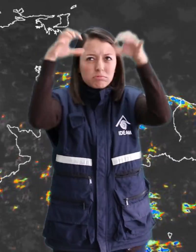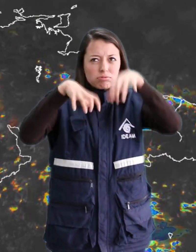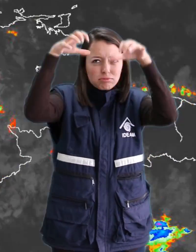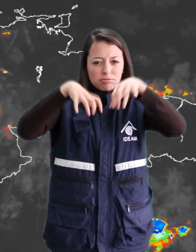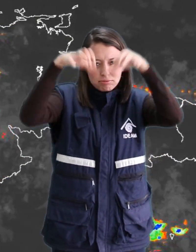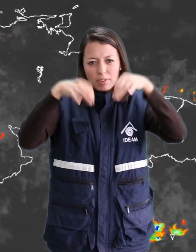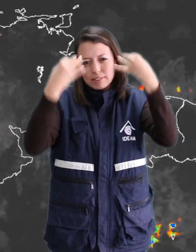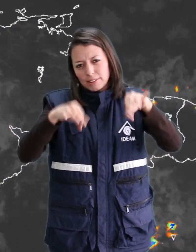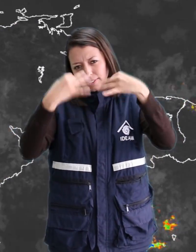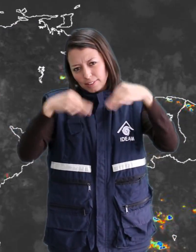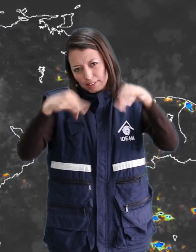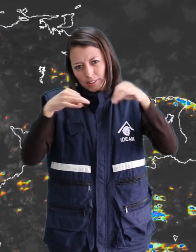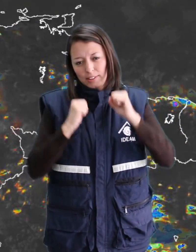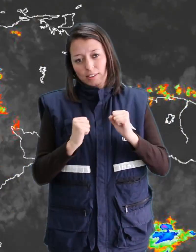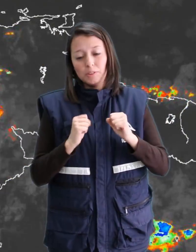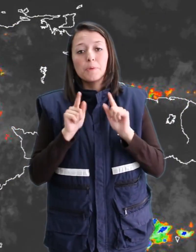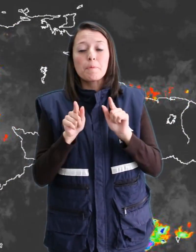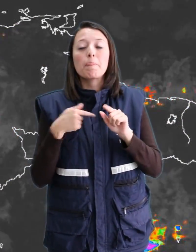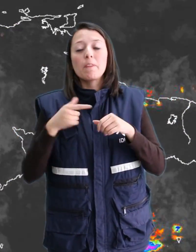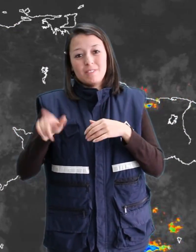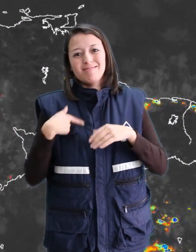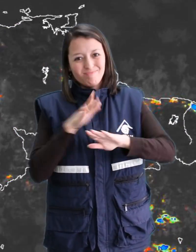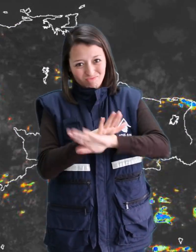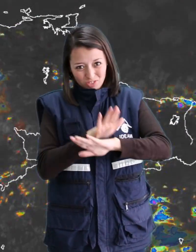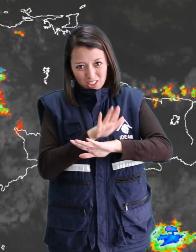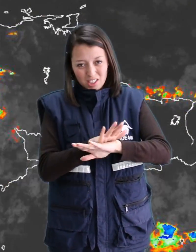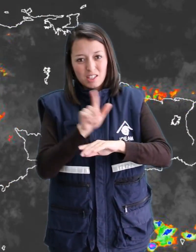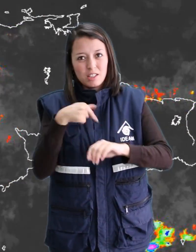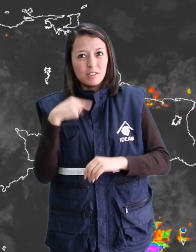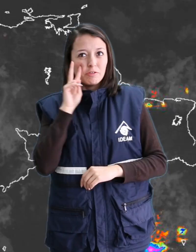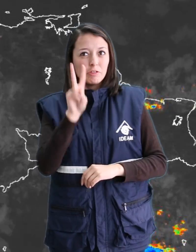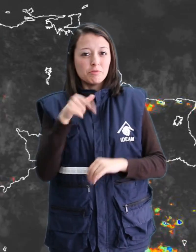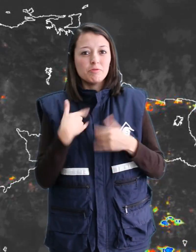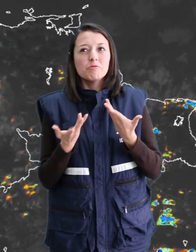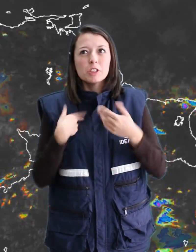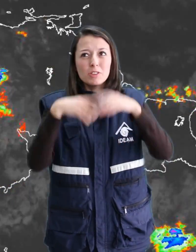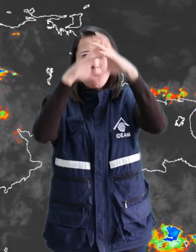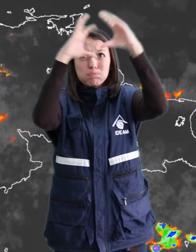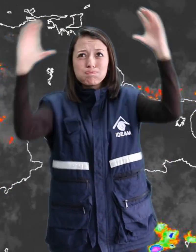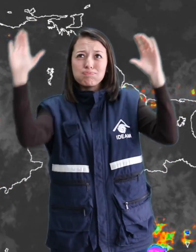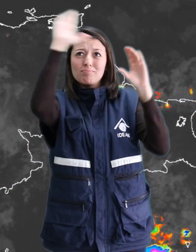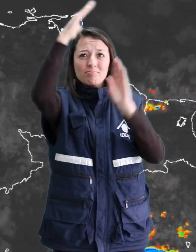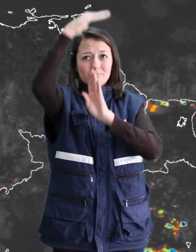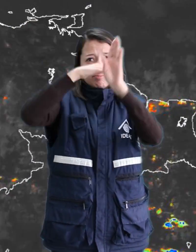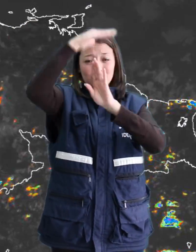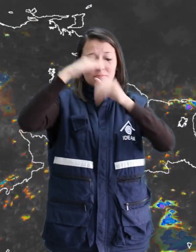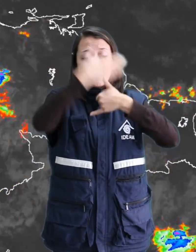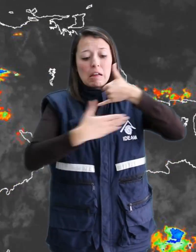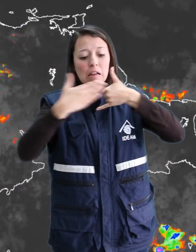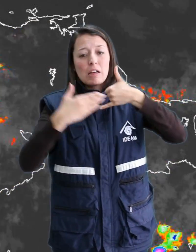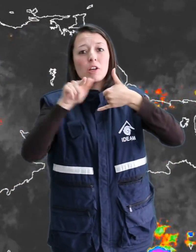ligeras a moderadas. En las primeras horas de la tarde hemos observado un aumento de la nubosidad en amplios sectores del territorio nacional,